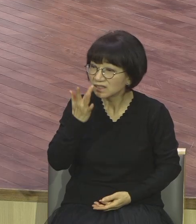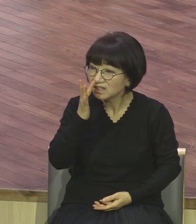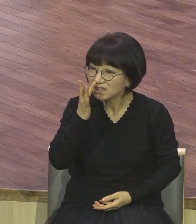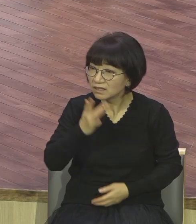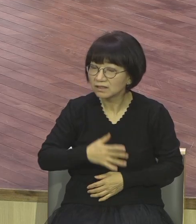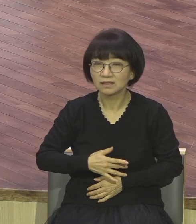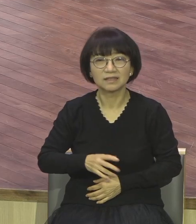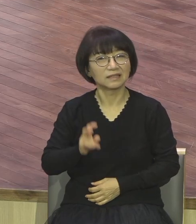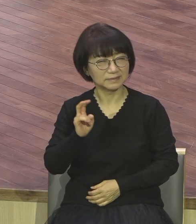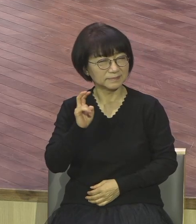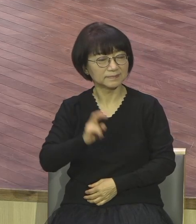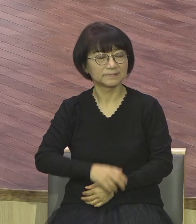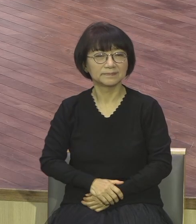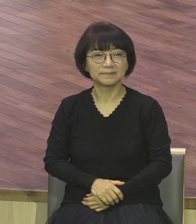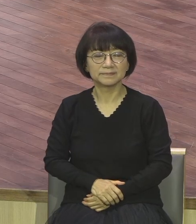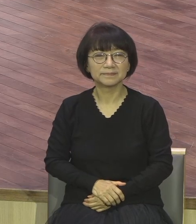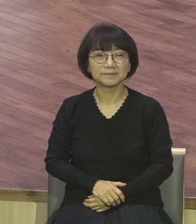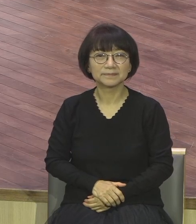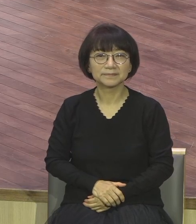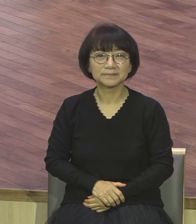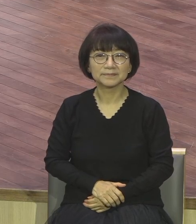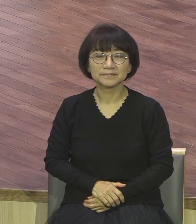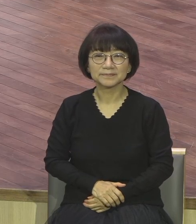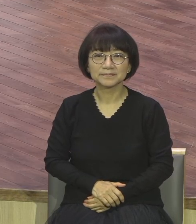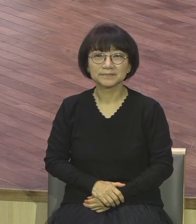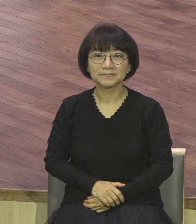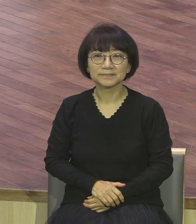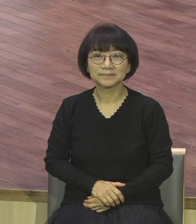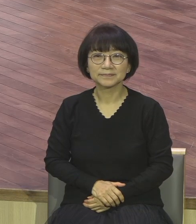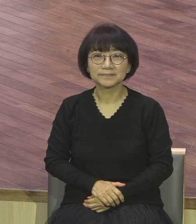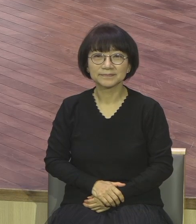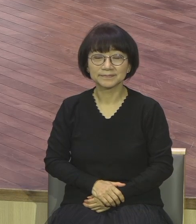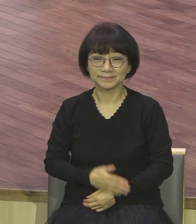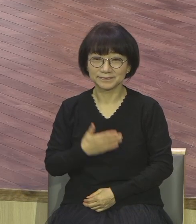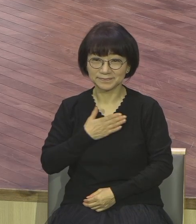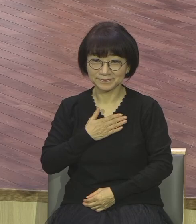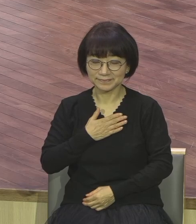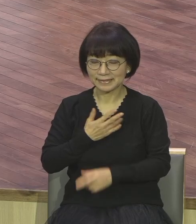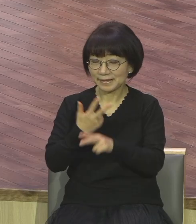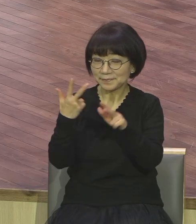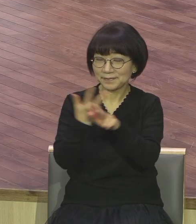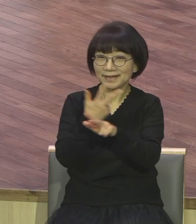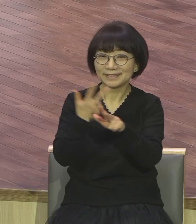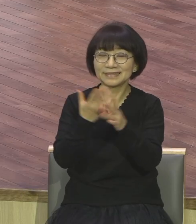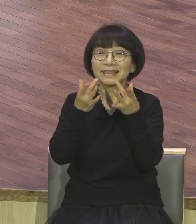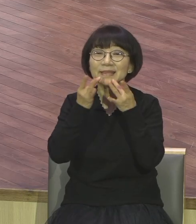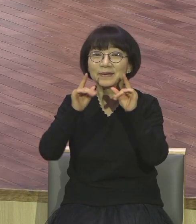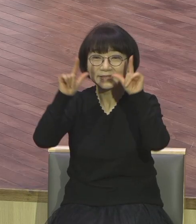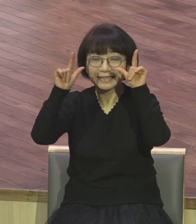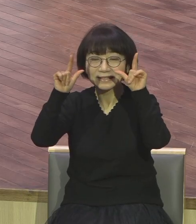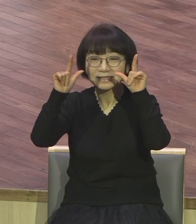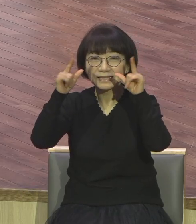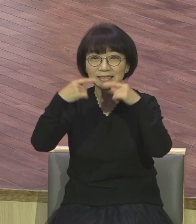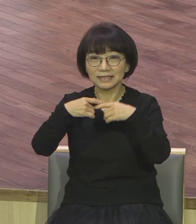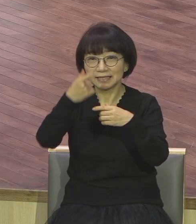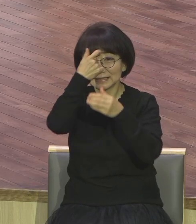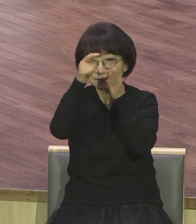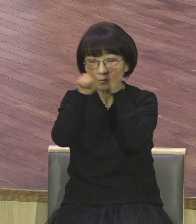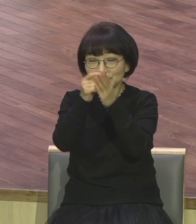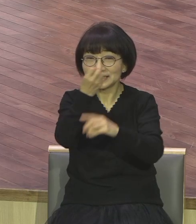제가 매주 토요일이 되면 기독신문에 설교 제목이 나갑니다